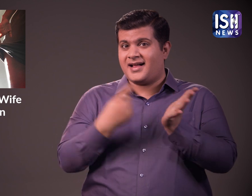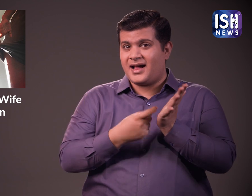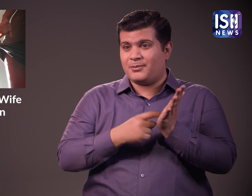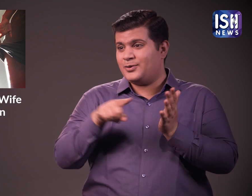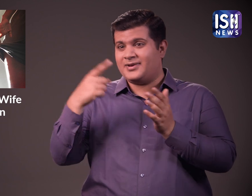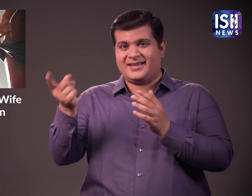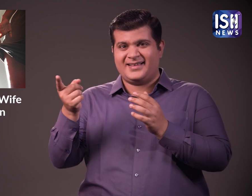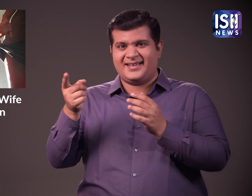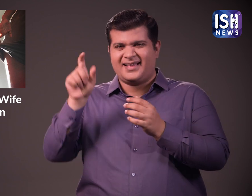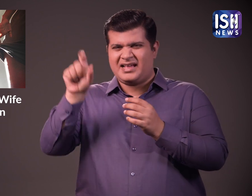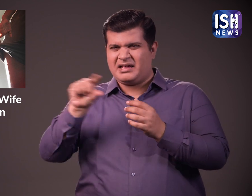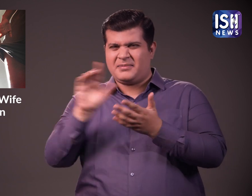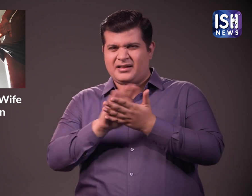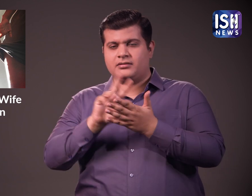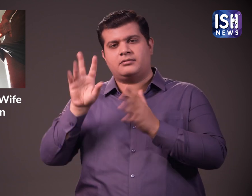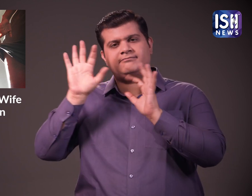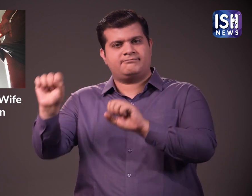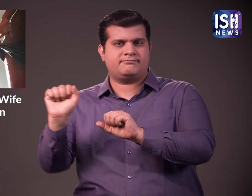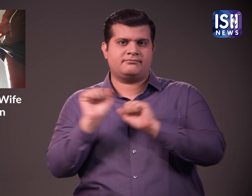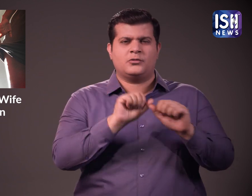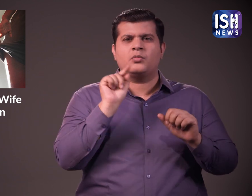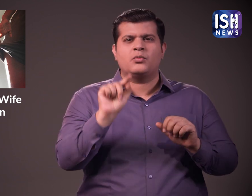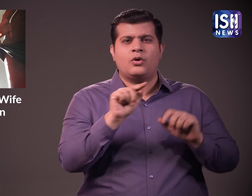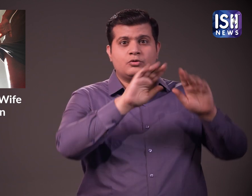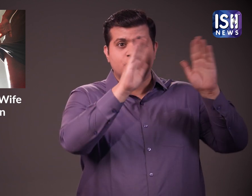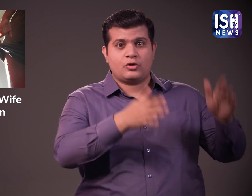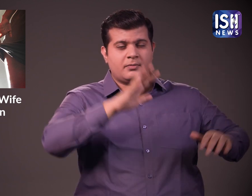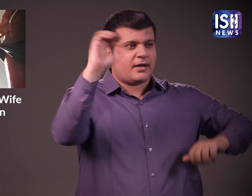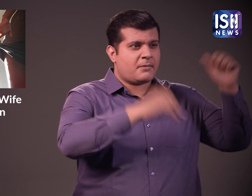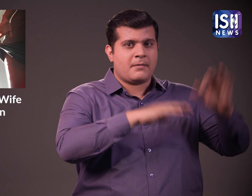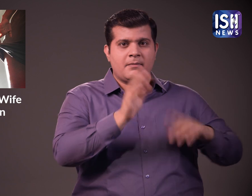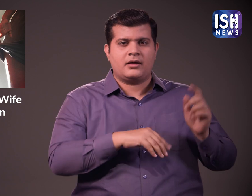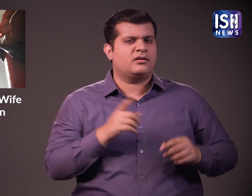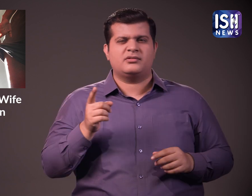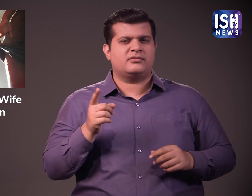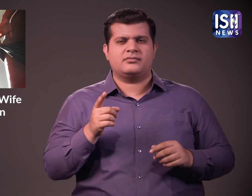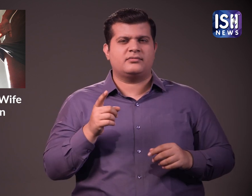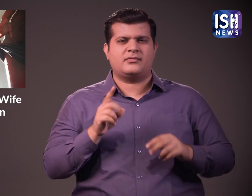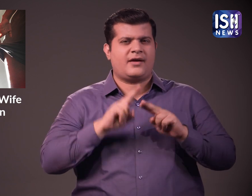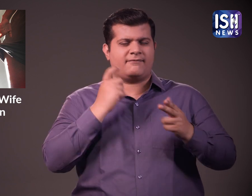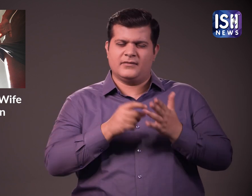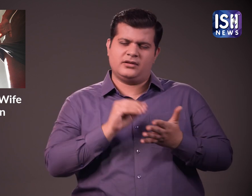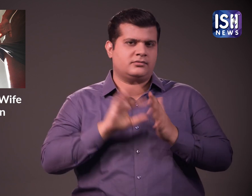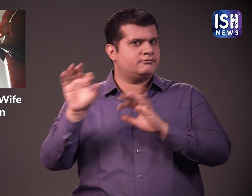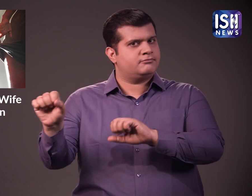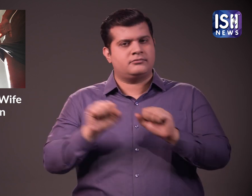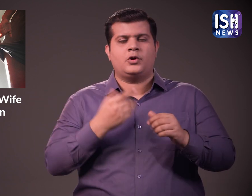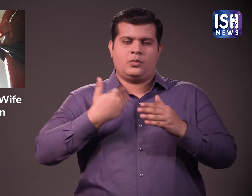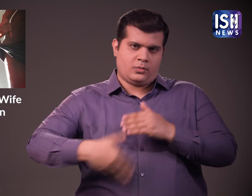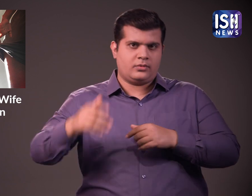दुकान में तोड़फोर करने के आरूप में रामू और हरीप्रसाद को गिरफ्तार किया गया है प्रात्मी की दर्ज कर ले गई है और पूच्टाज की जाएगी